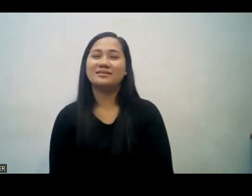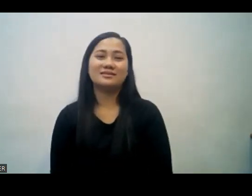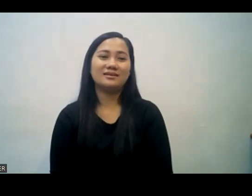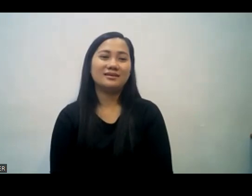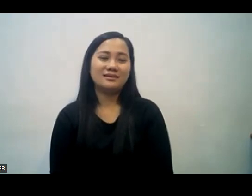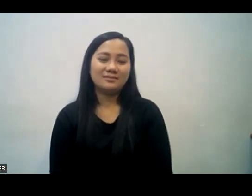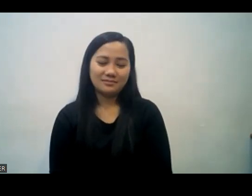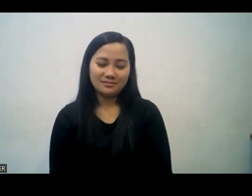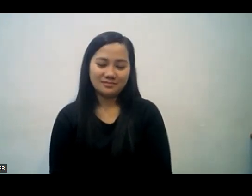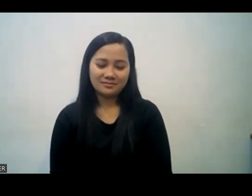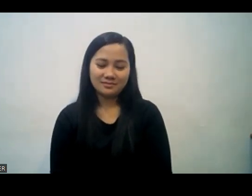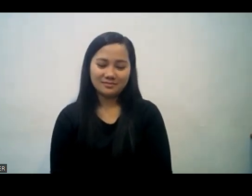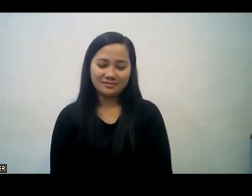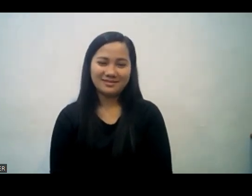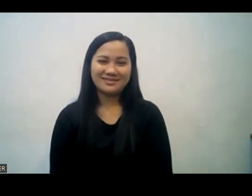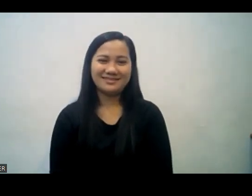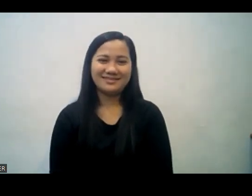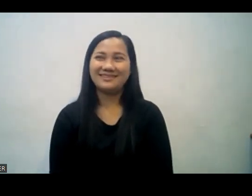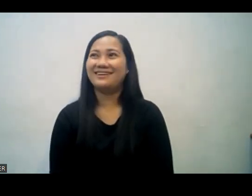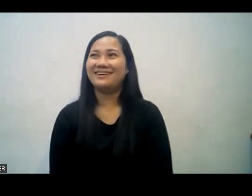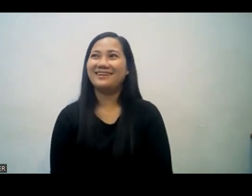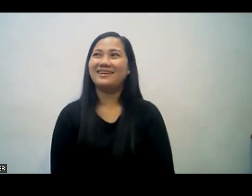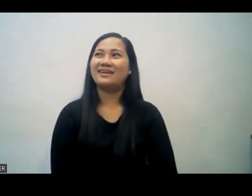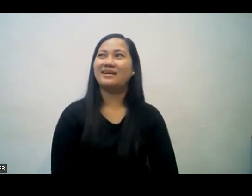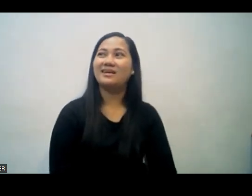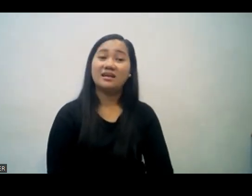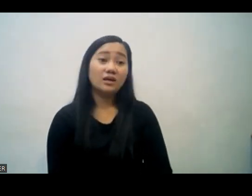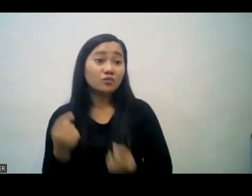doon sa Liblib o probinsyang probinsyang lugar at